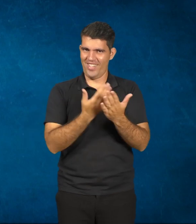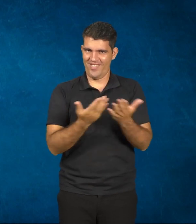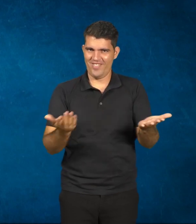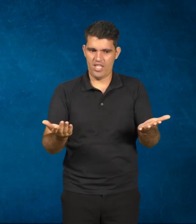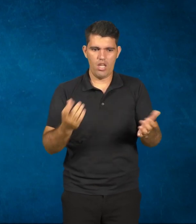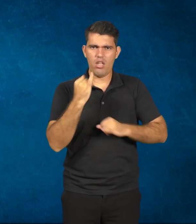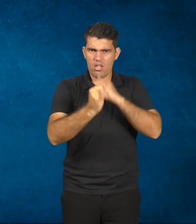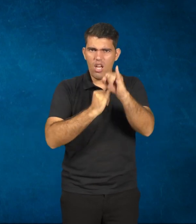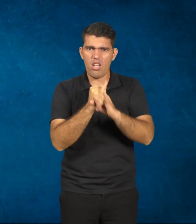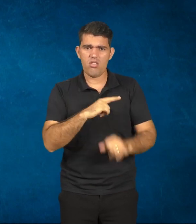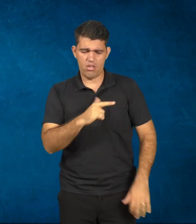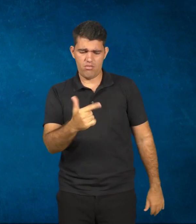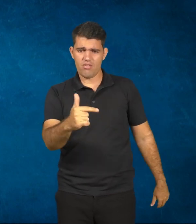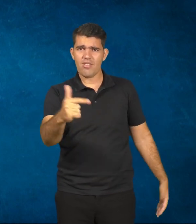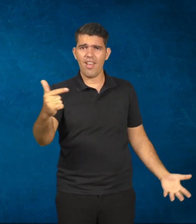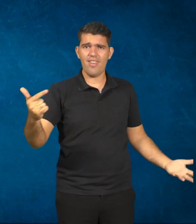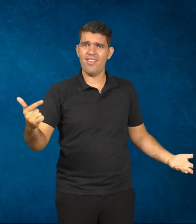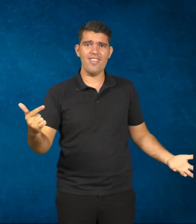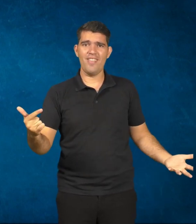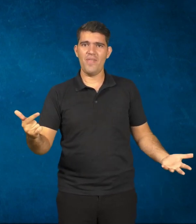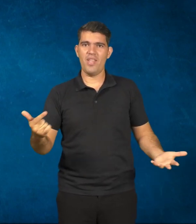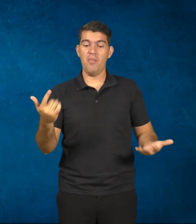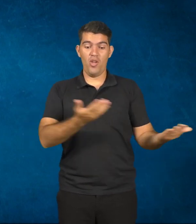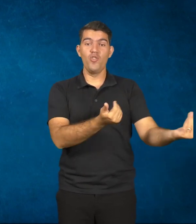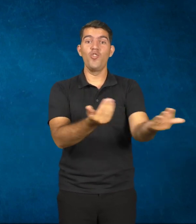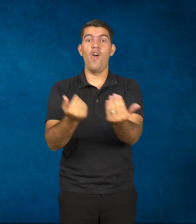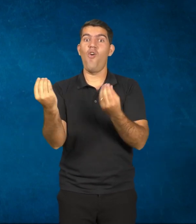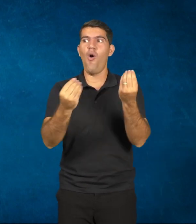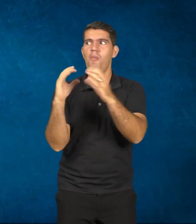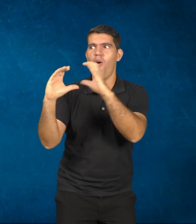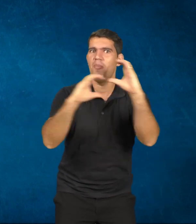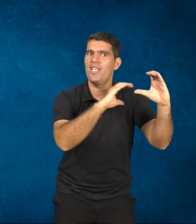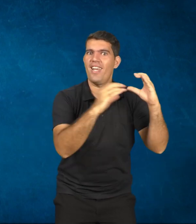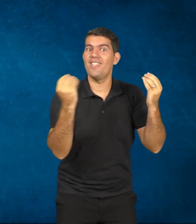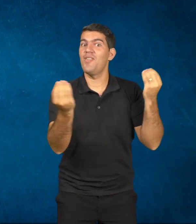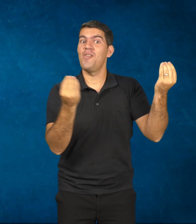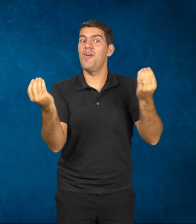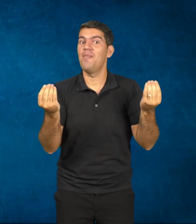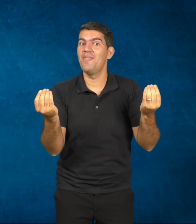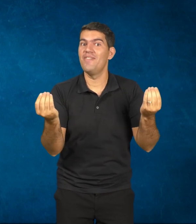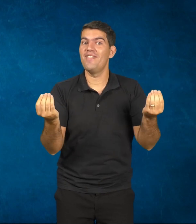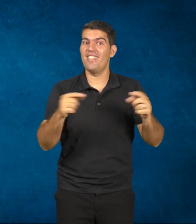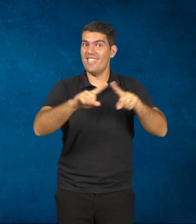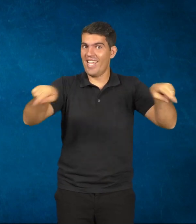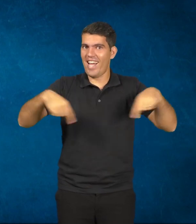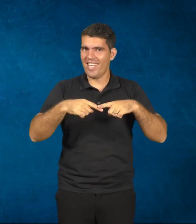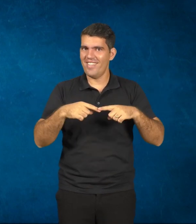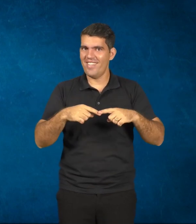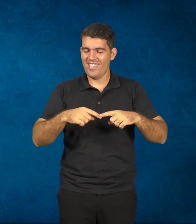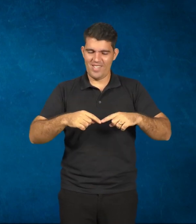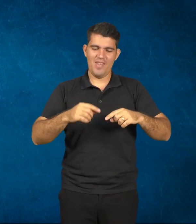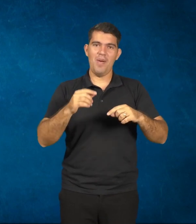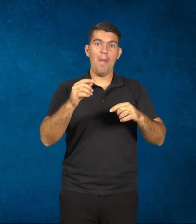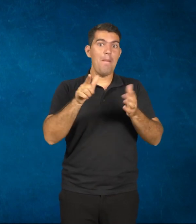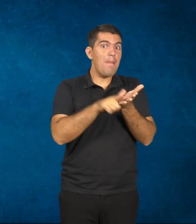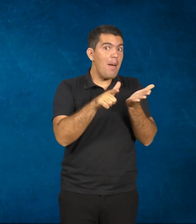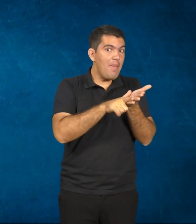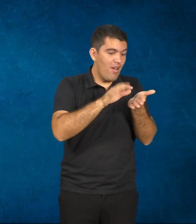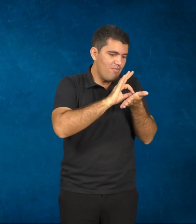existia internet, mas o que faziam os jovens para se comunicar em sala de aula? Passavam os bilhetinhos de papel. Bom,